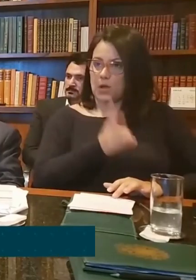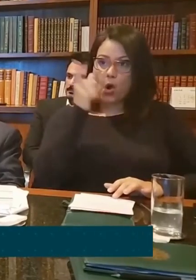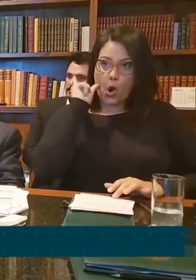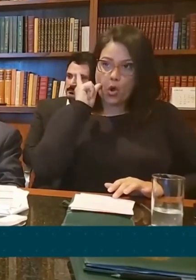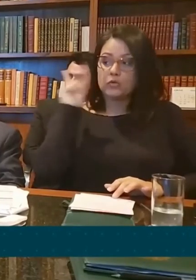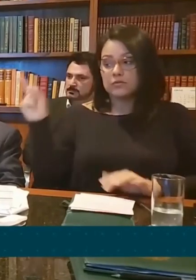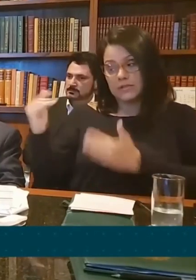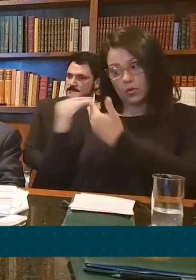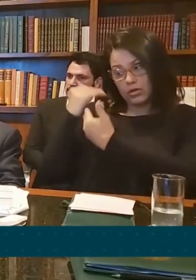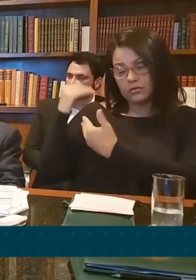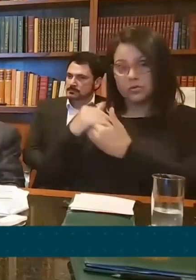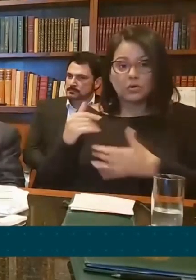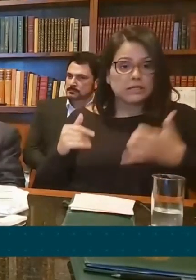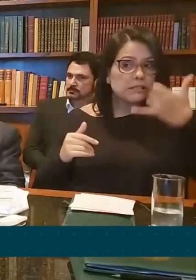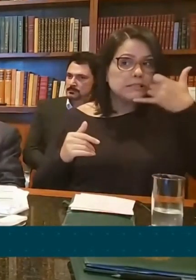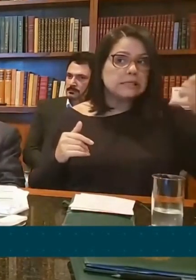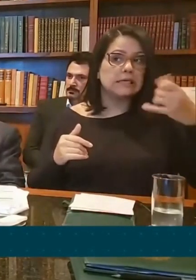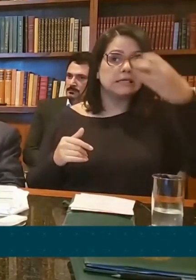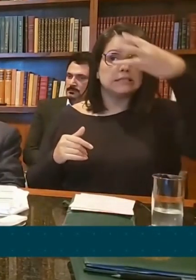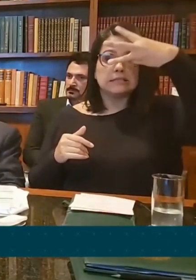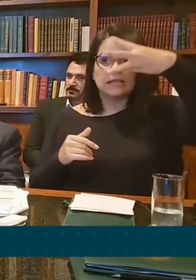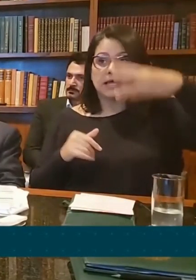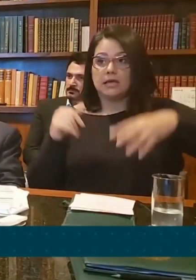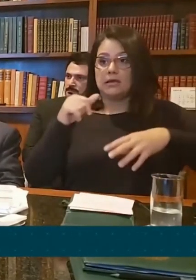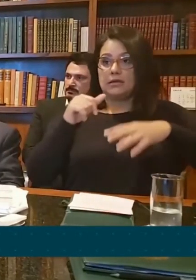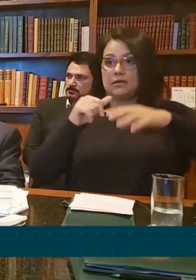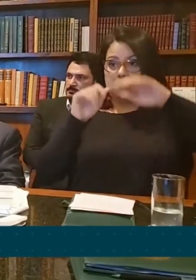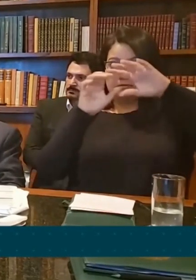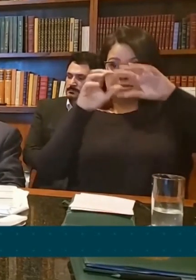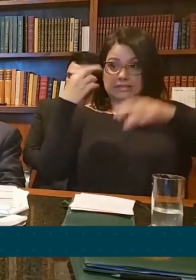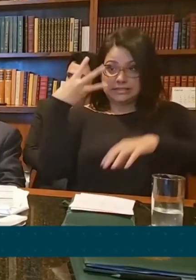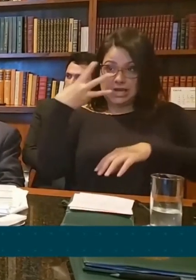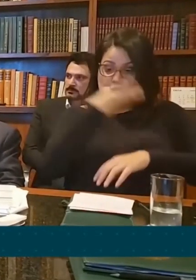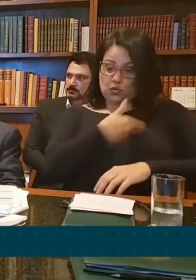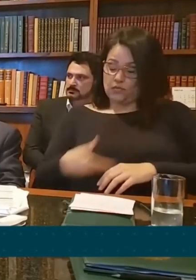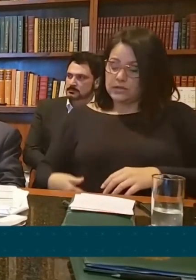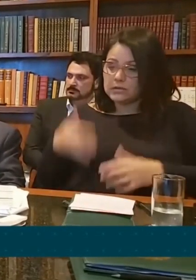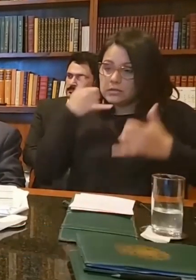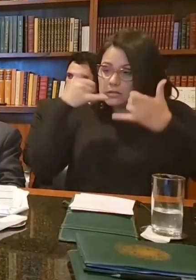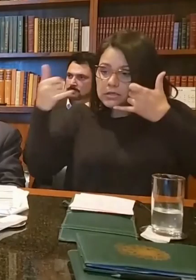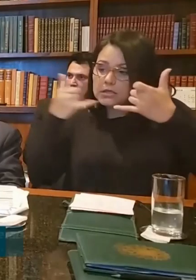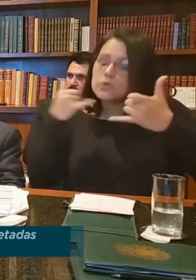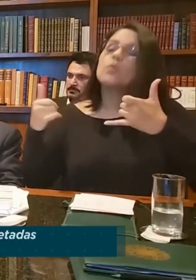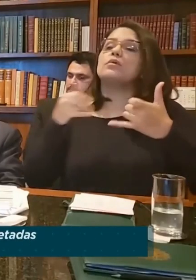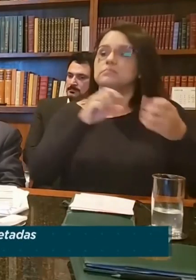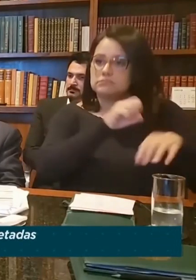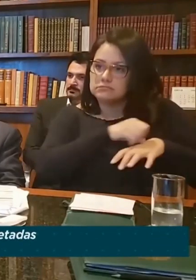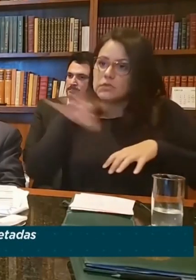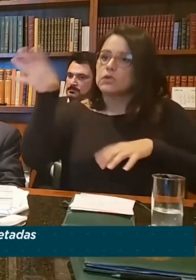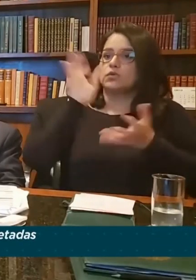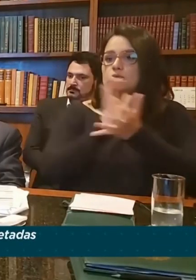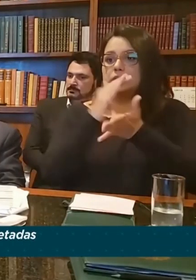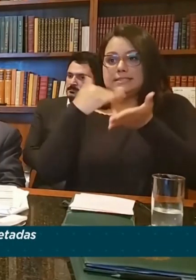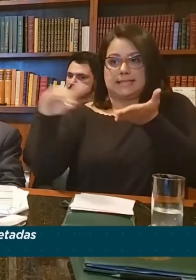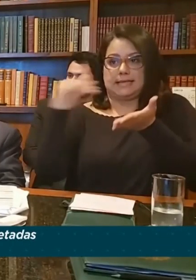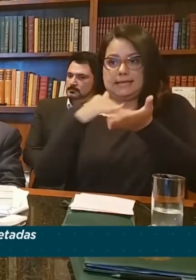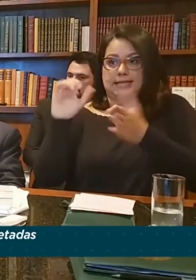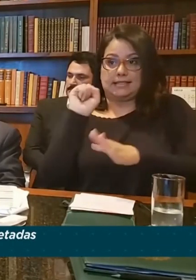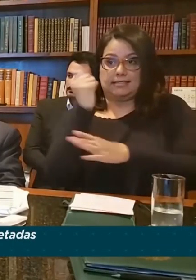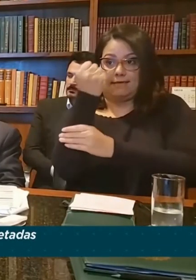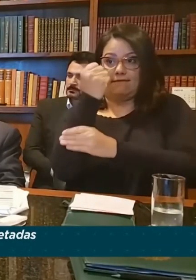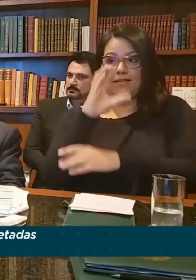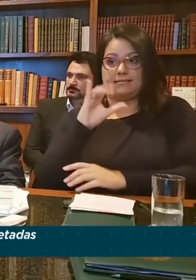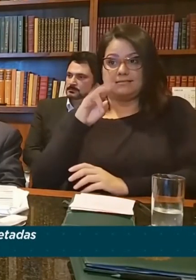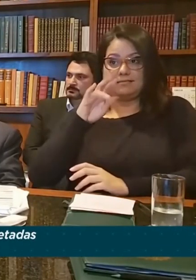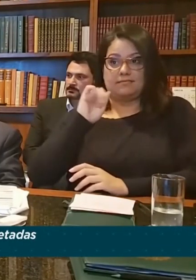orientação do senhor, nós ligamos para os três governadores, nos colocamos à disposição, enviamos o nosso secretário de Defesa Civil com uma